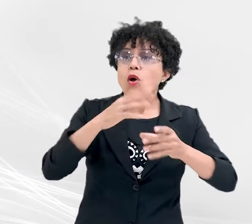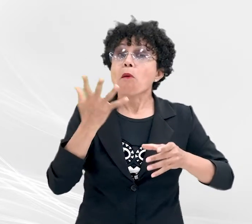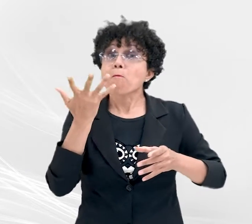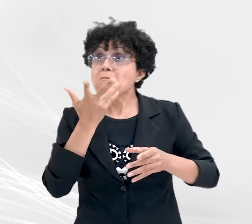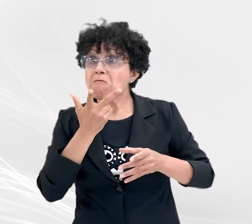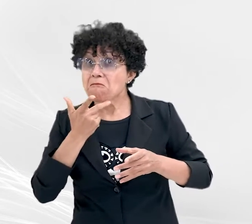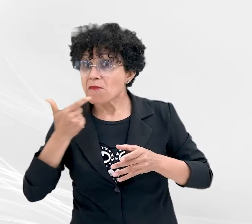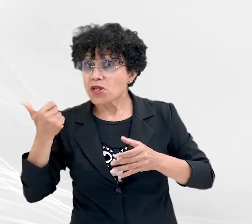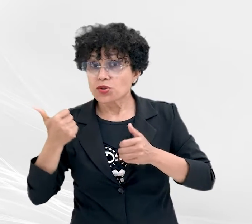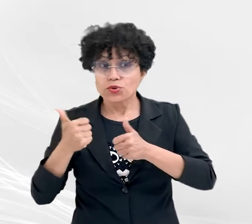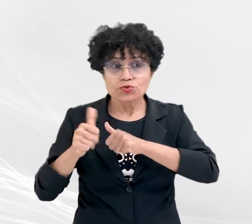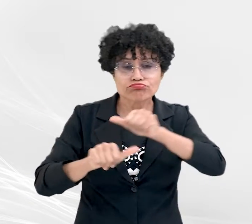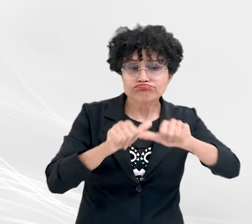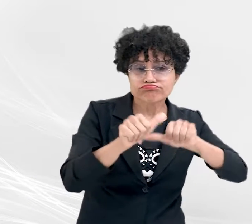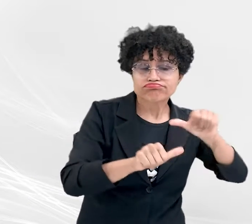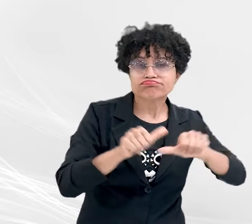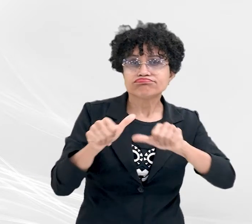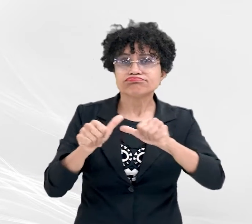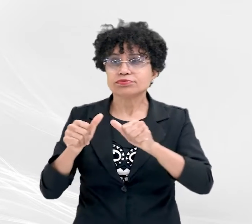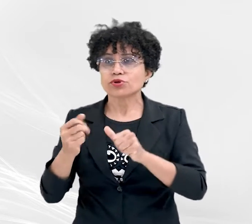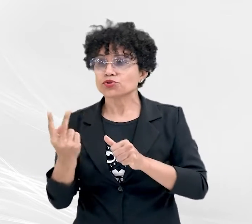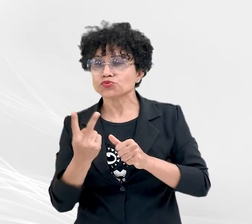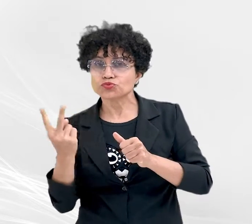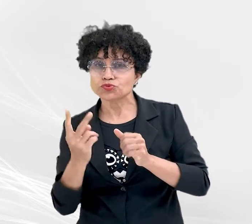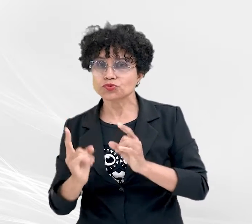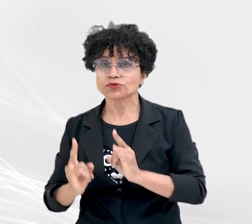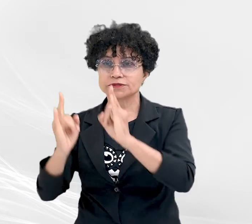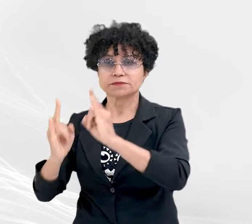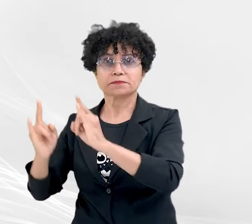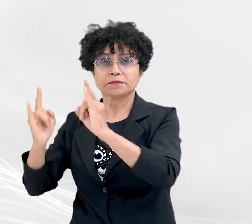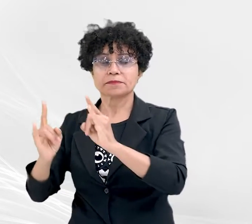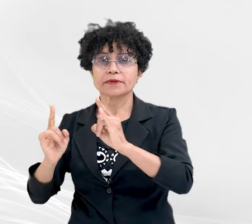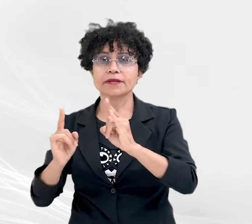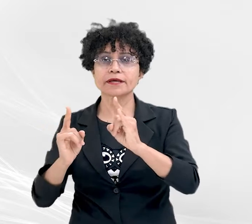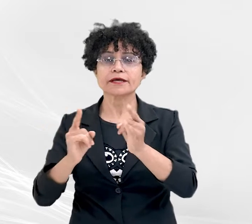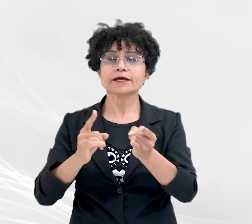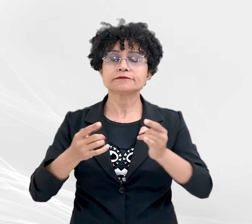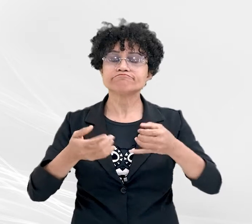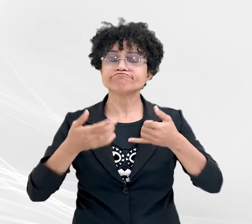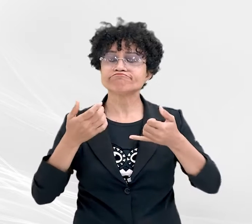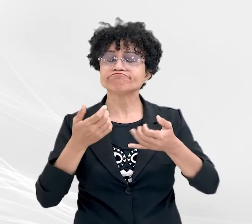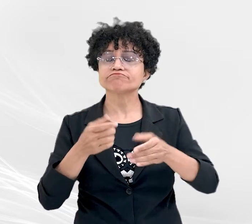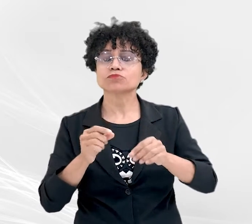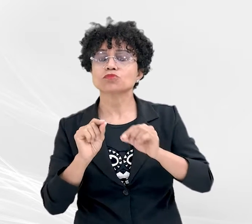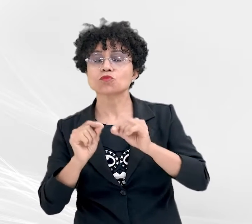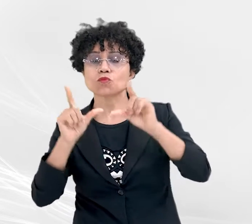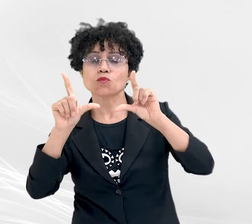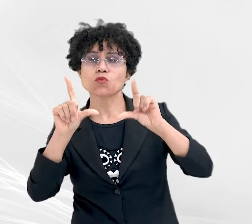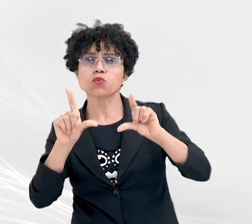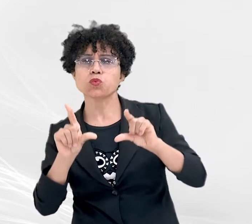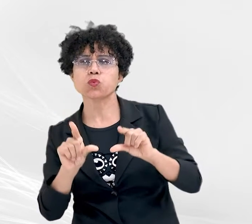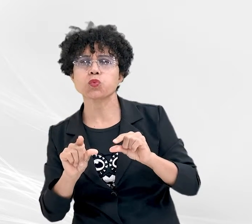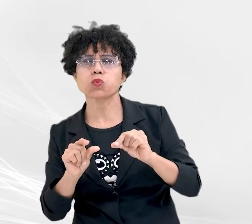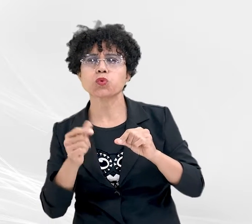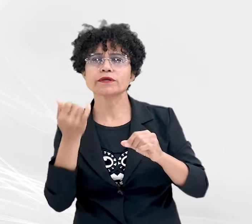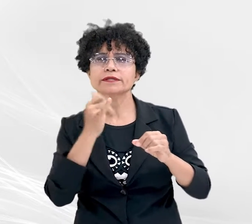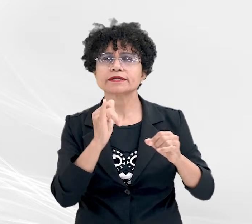proporcionarão um consumo mais eficiente de energia, com benefício econômico anual de R$